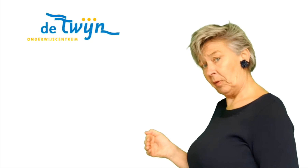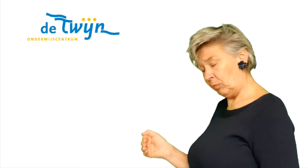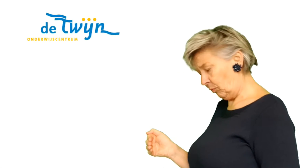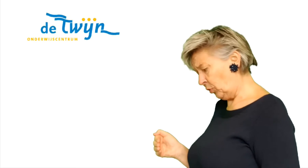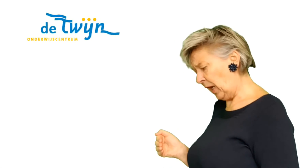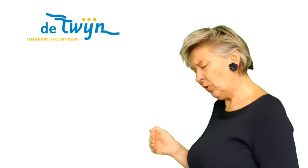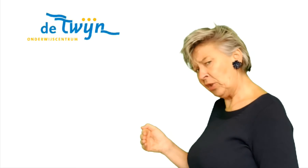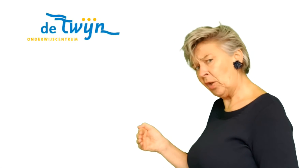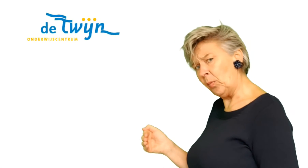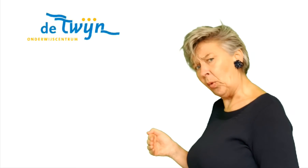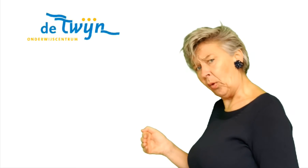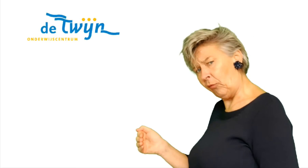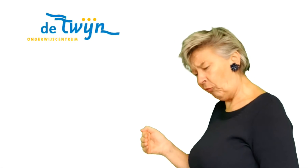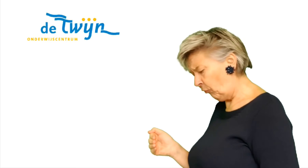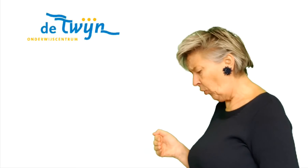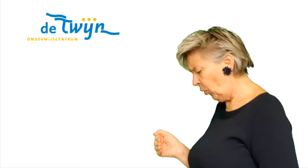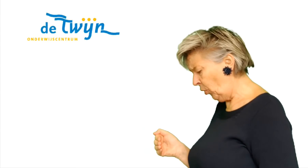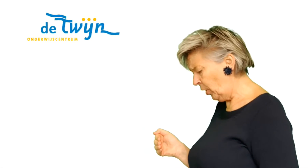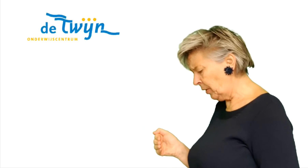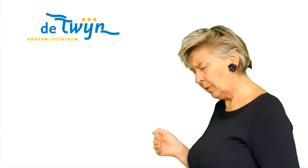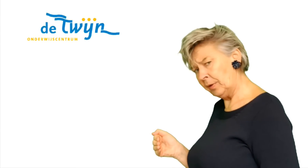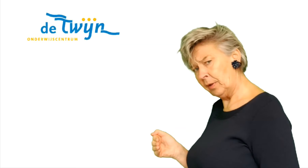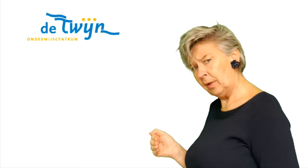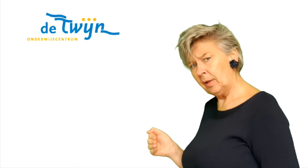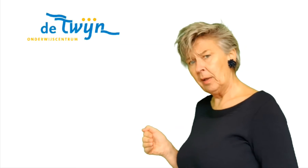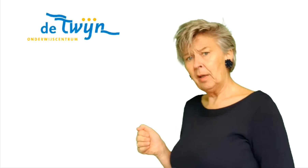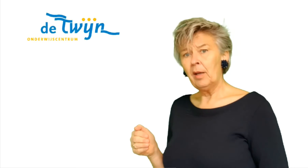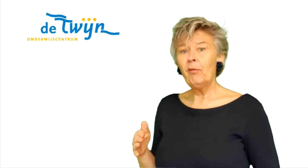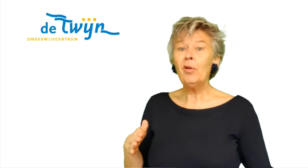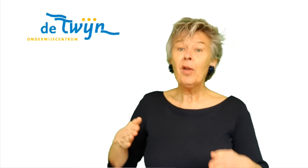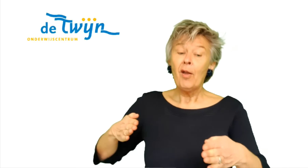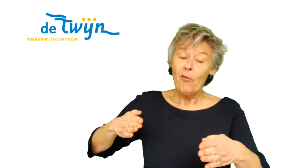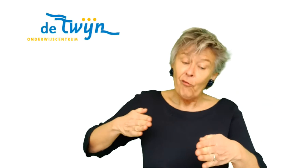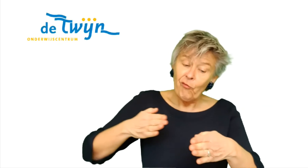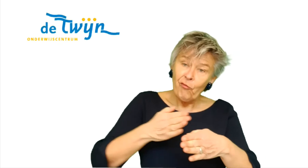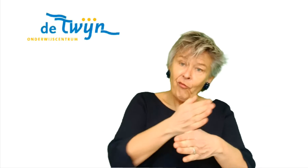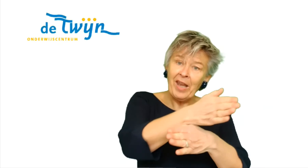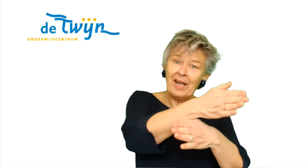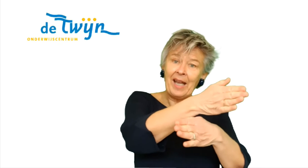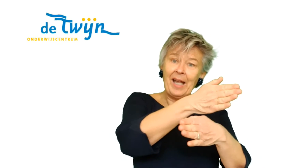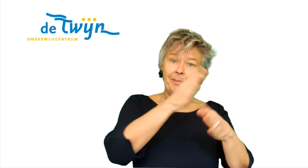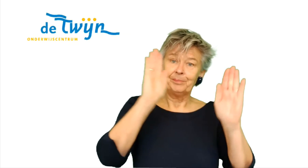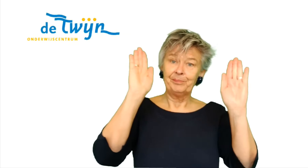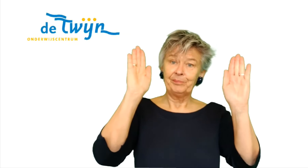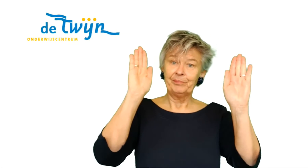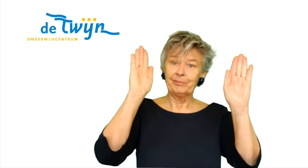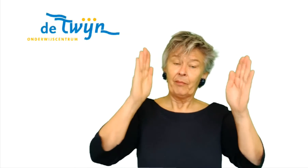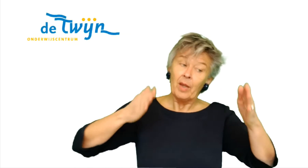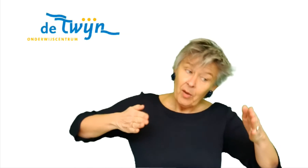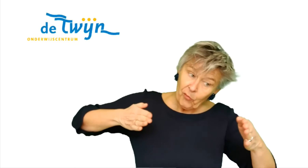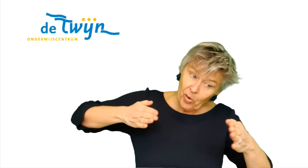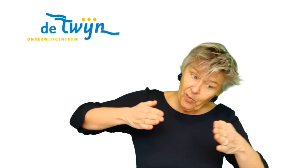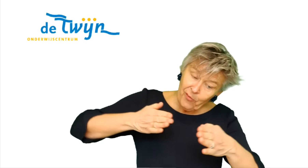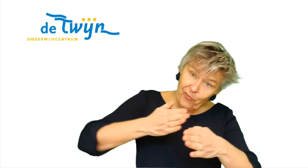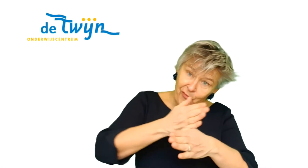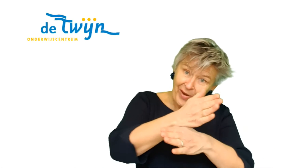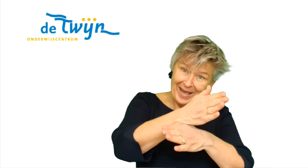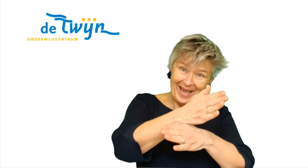Want het moet heel snel gebeuren. Voor we verder gaan. Voor we verder